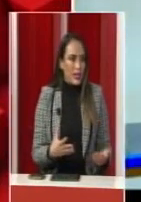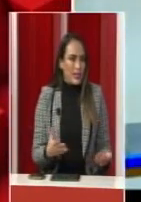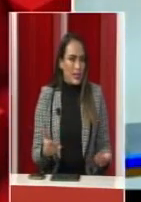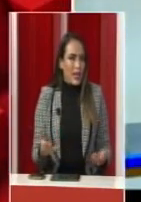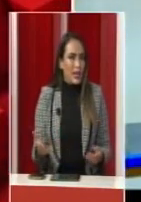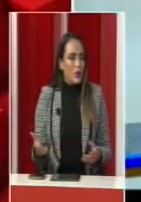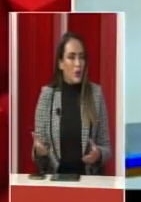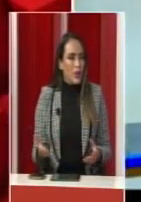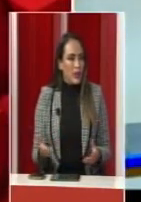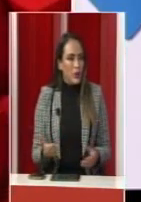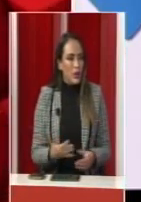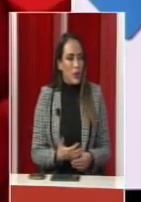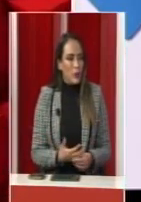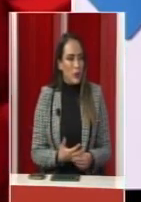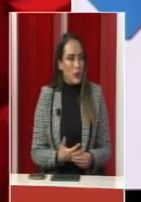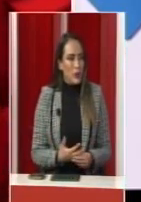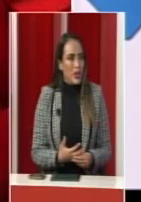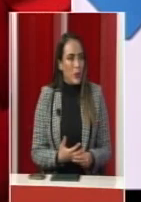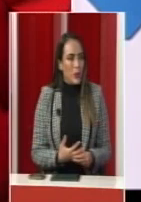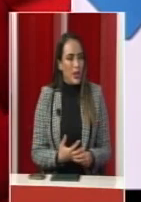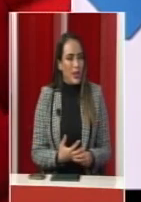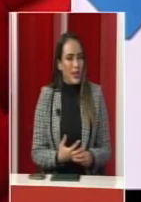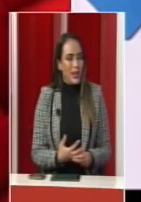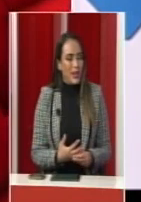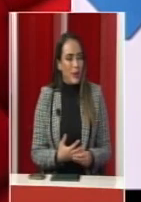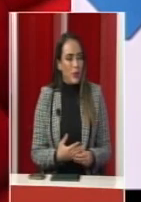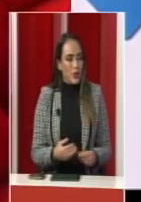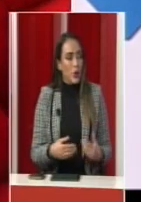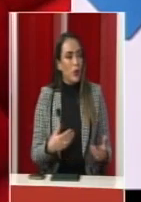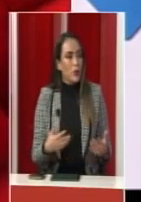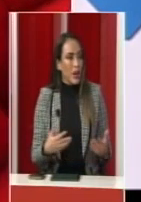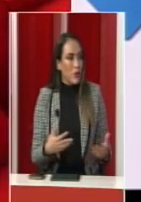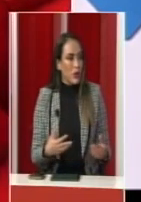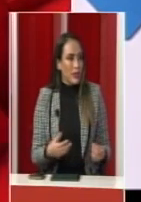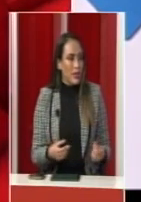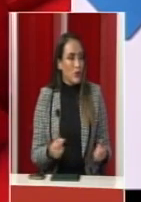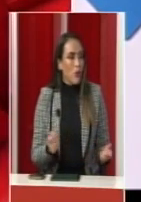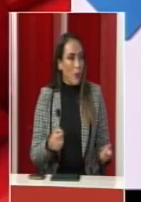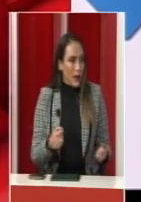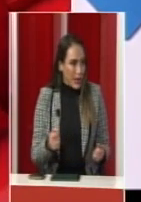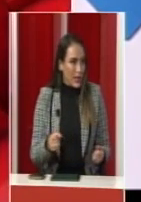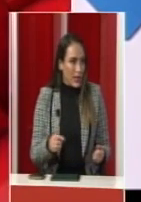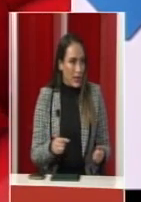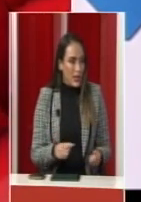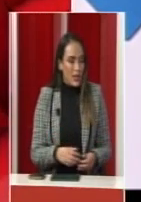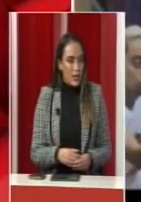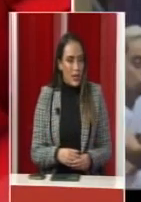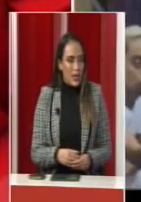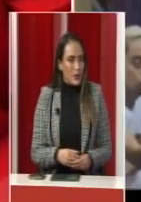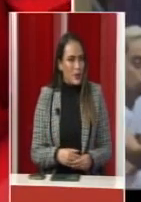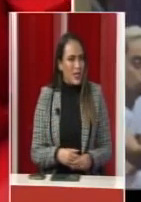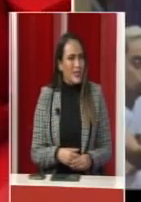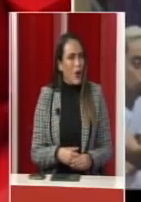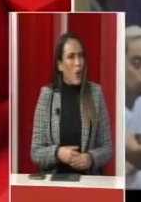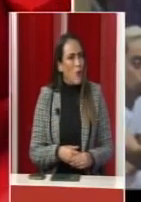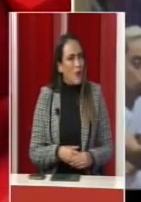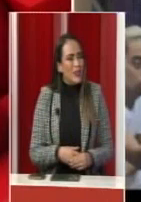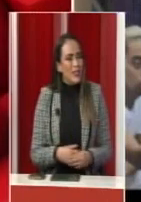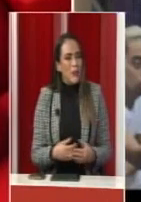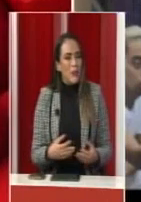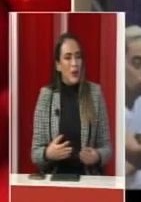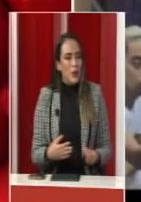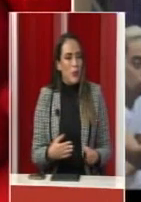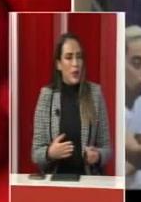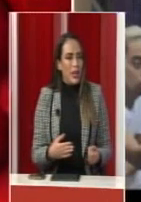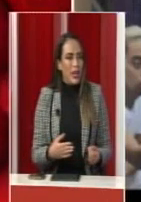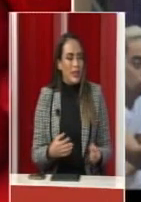boletas que están incluyendo el proceso de poder incorporar boletas con braille. Así es. Entonces, ¿cómo va a